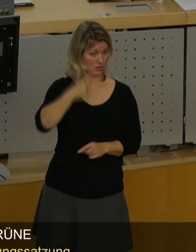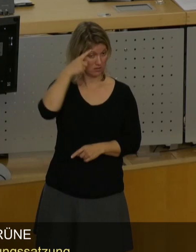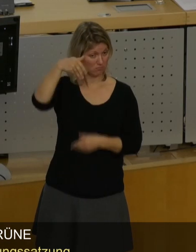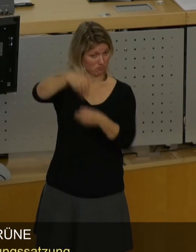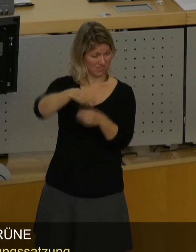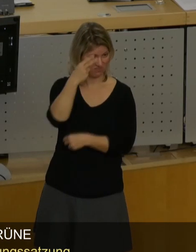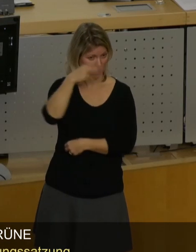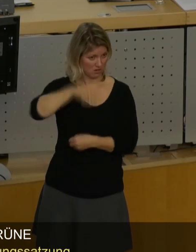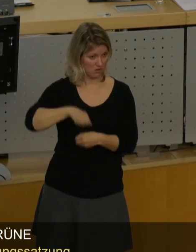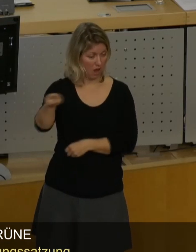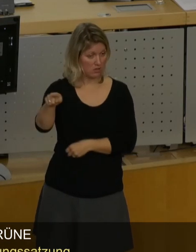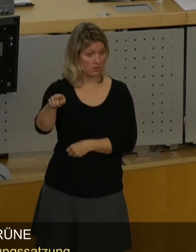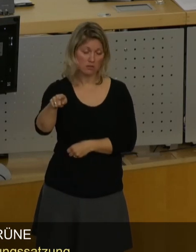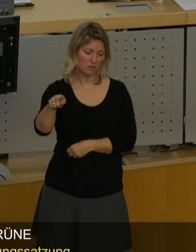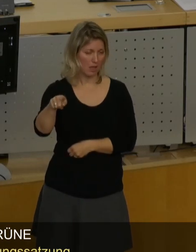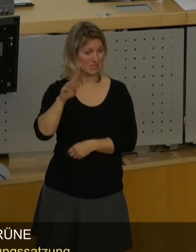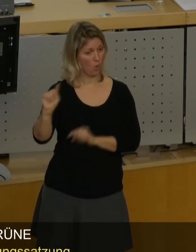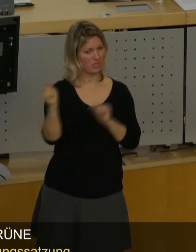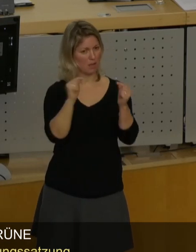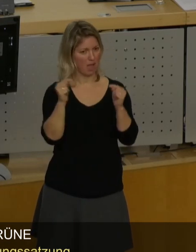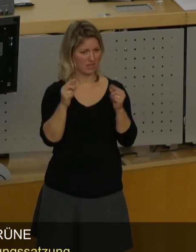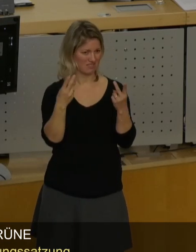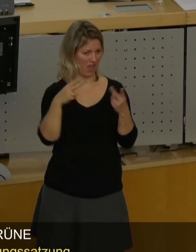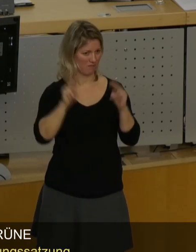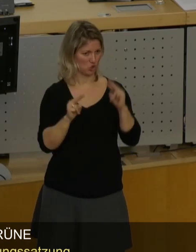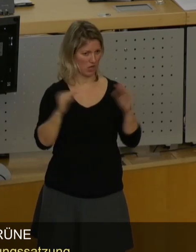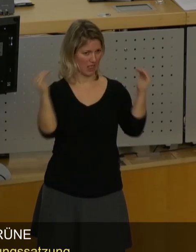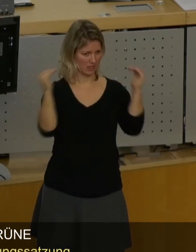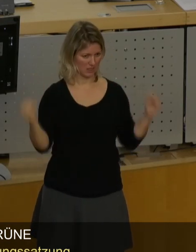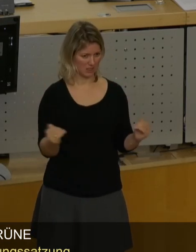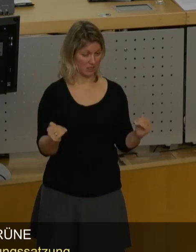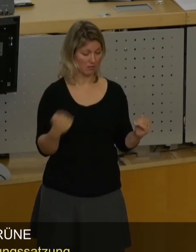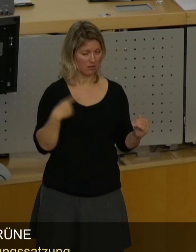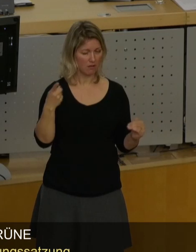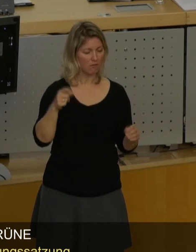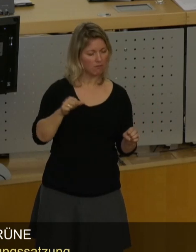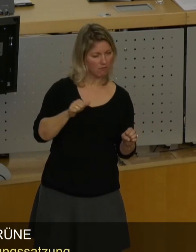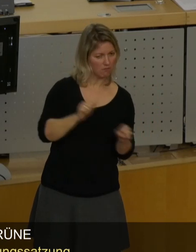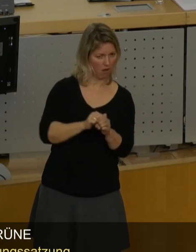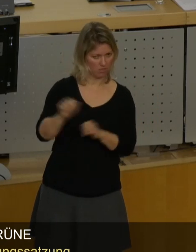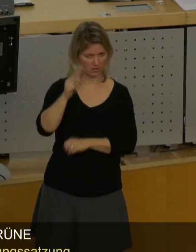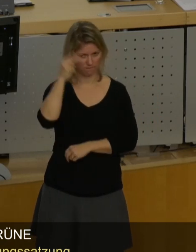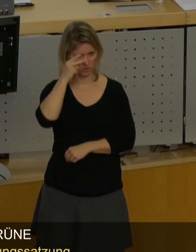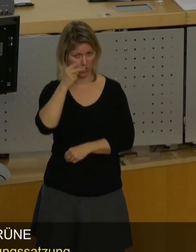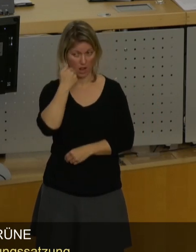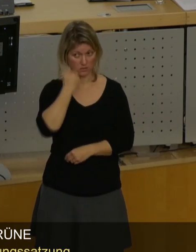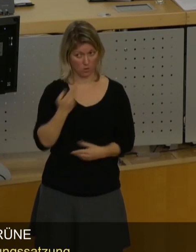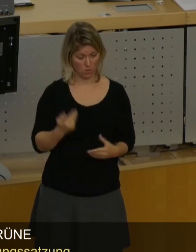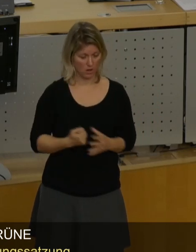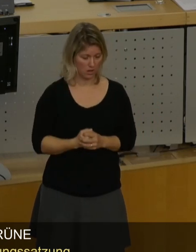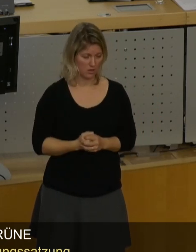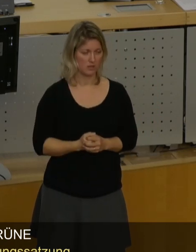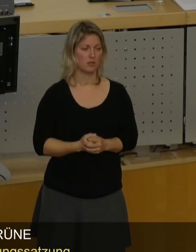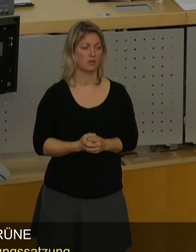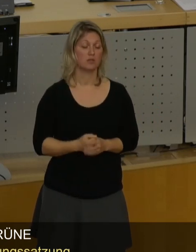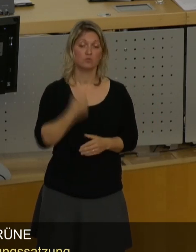Diese Debatten liegen auf zwei verschiedenen Ebenen. Und ich glaube, Sie sind auch in der Lage, das zu verstehen. Also, bitte schön, tun Sie